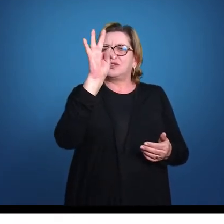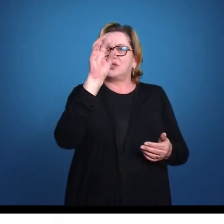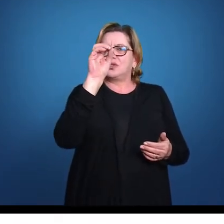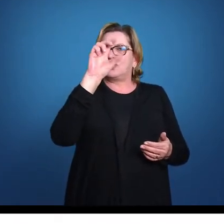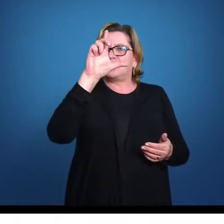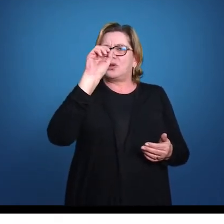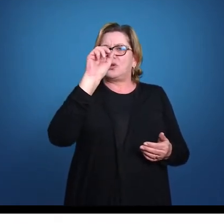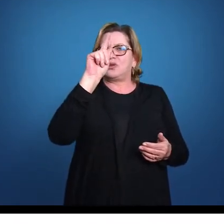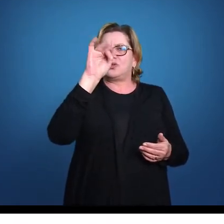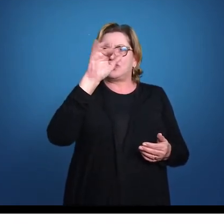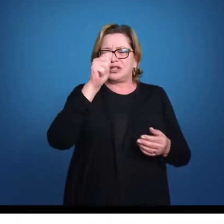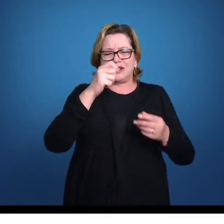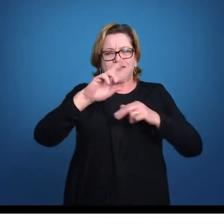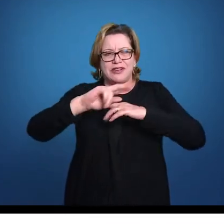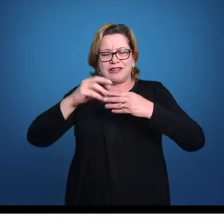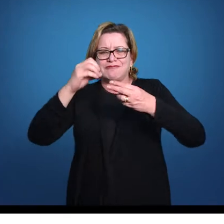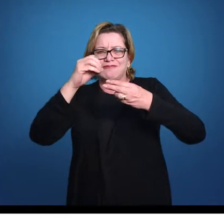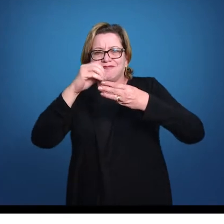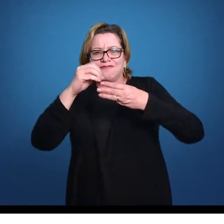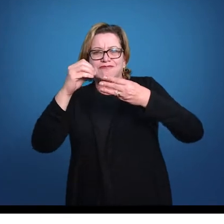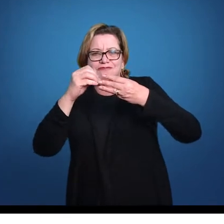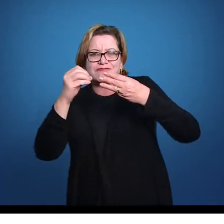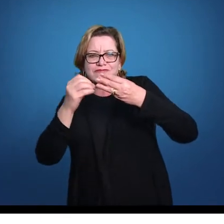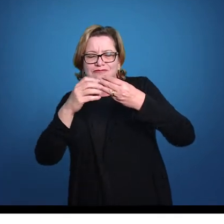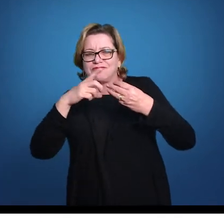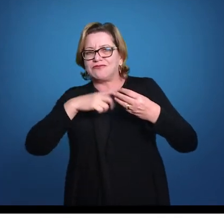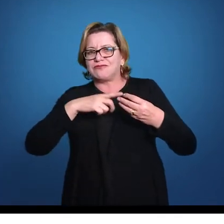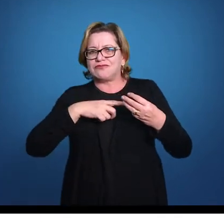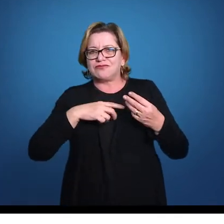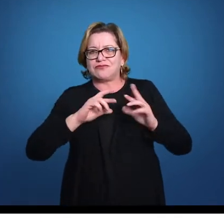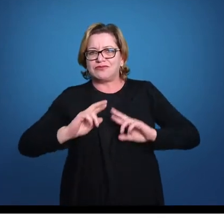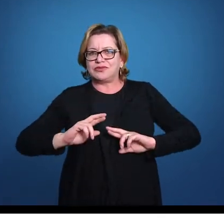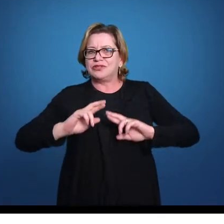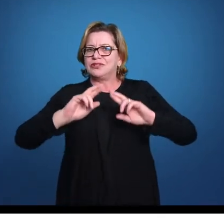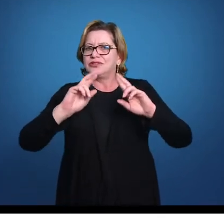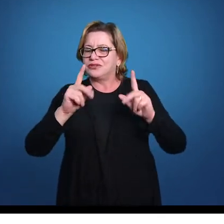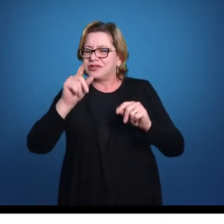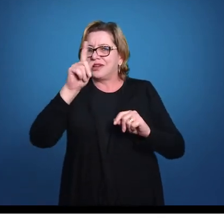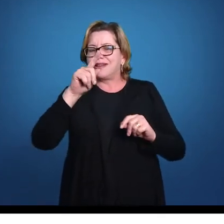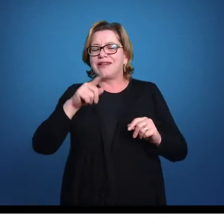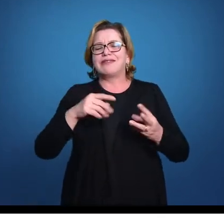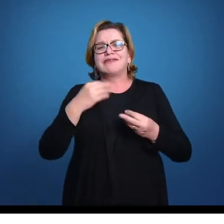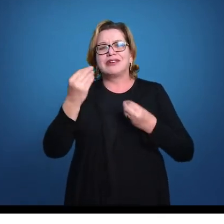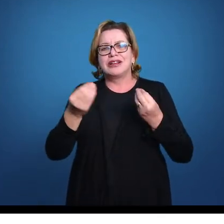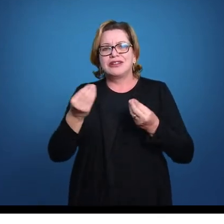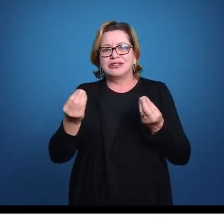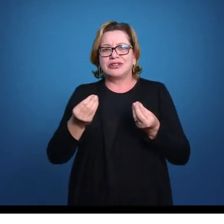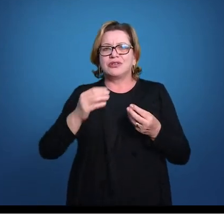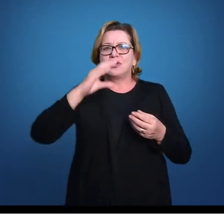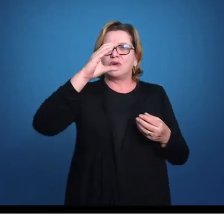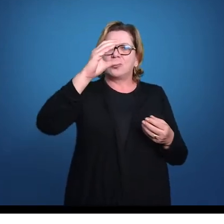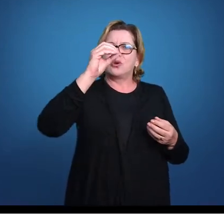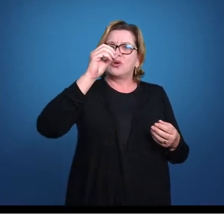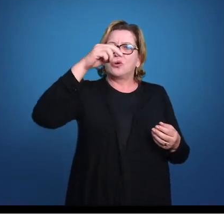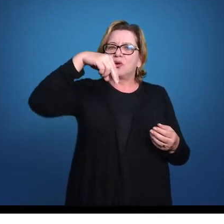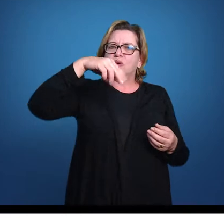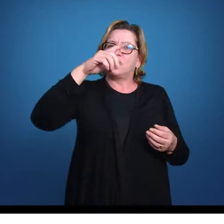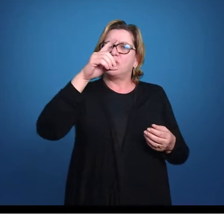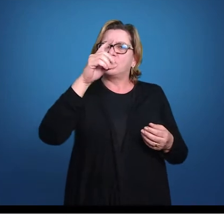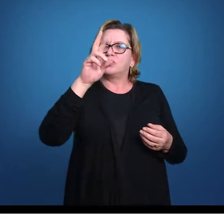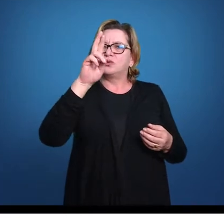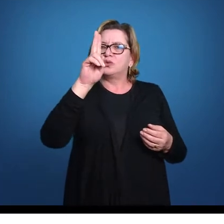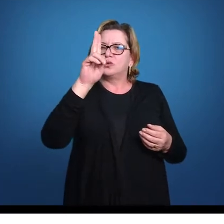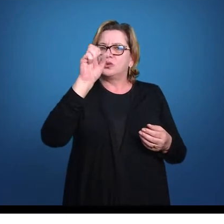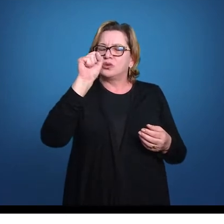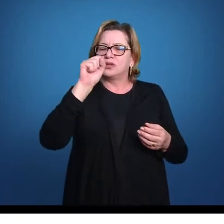condroblasto, condrócito, então são as células cartilaginosas. Condros então é cartilagem e